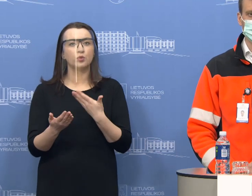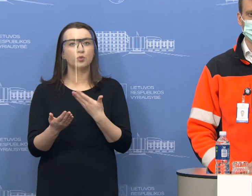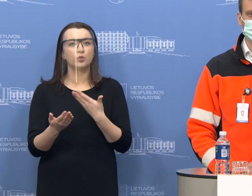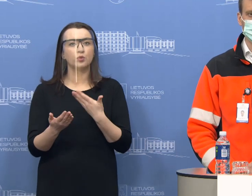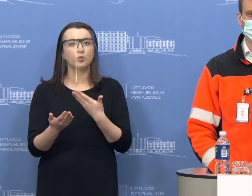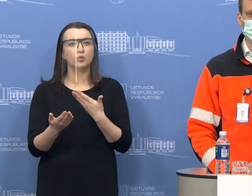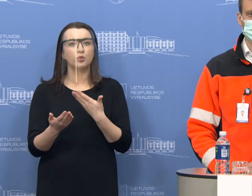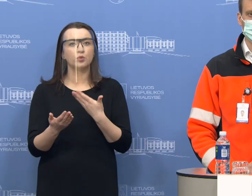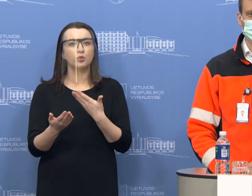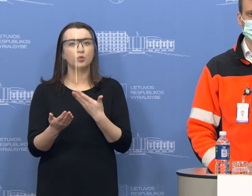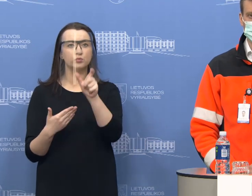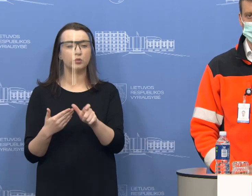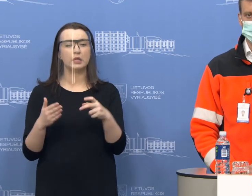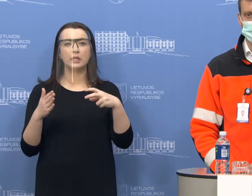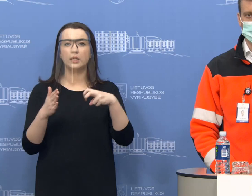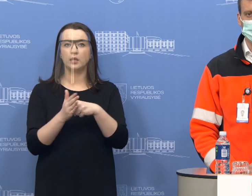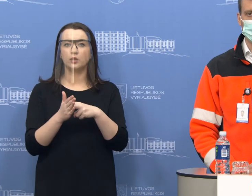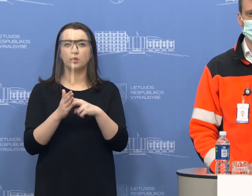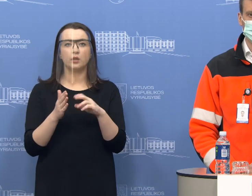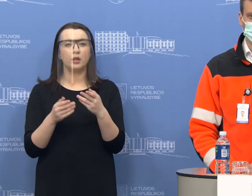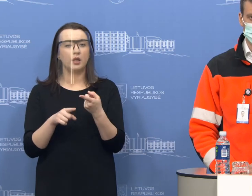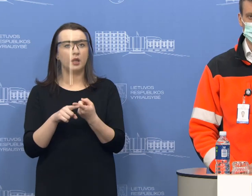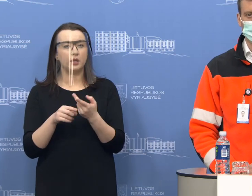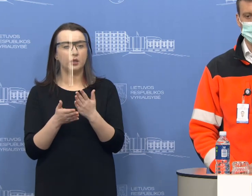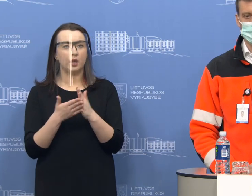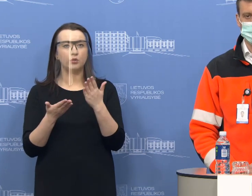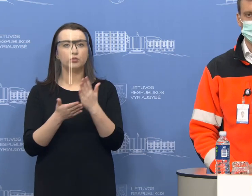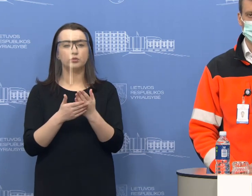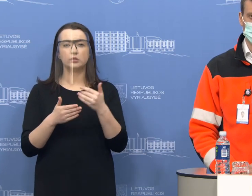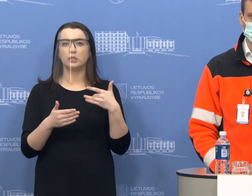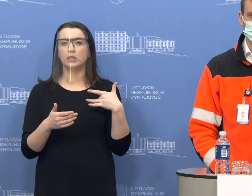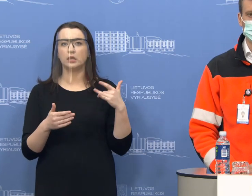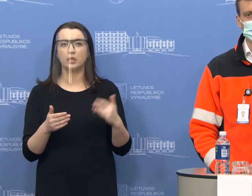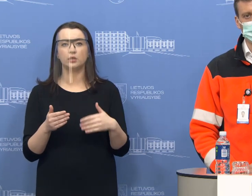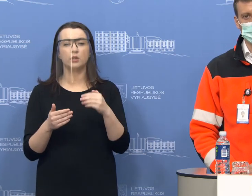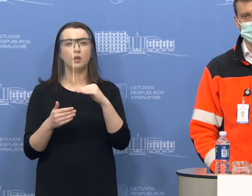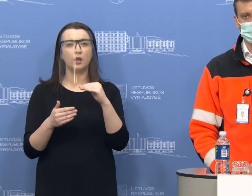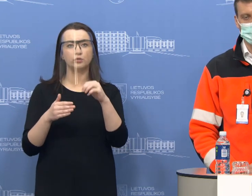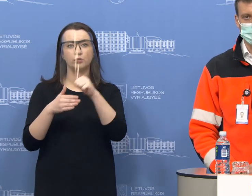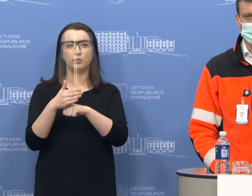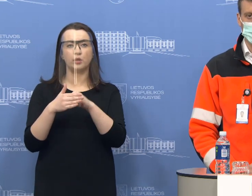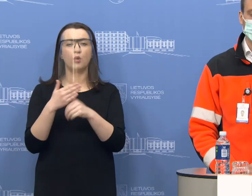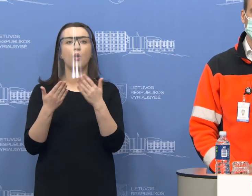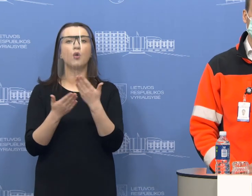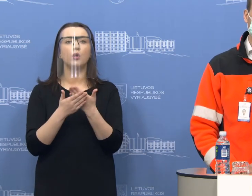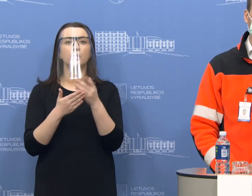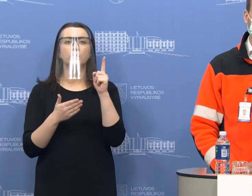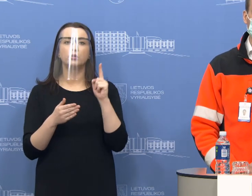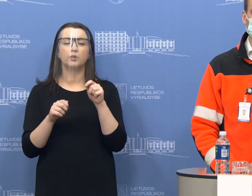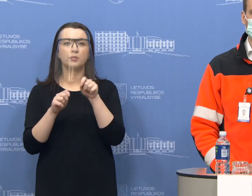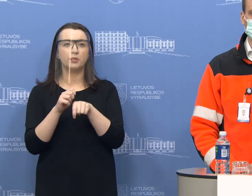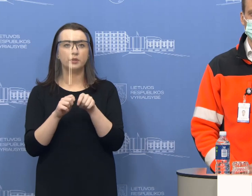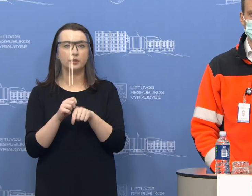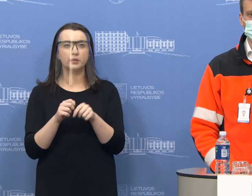esmėsinios pagalbos, registruoja žmonės pagal labai aiškius ir griežtus kriterijus, kurių mes privalome laikytis. Ir